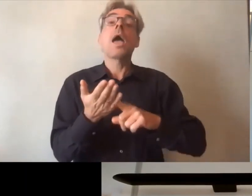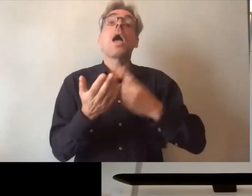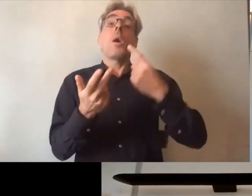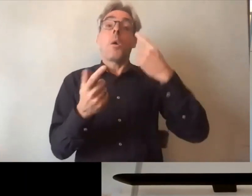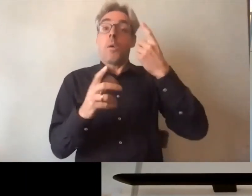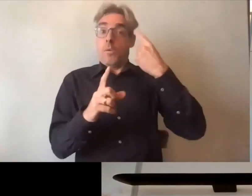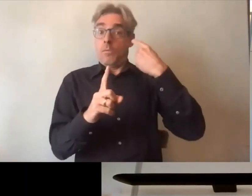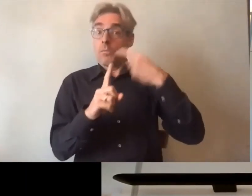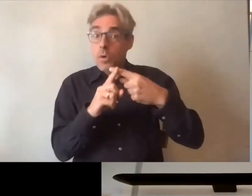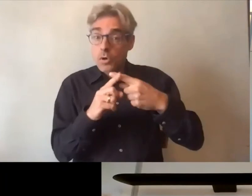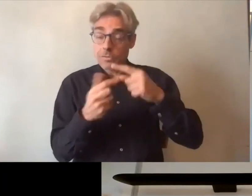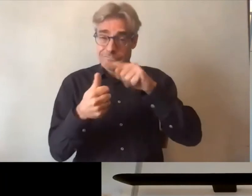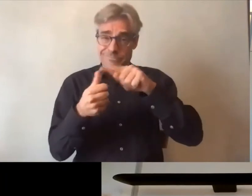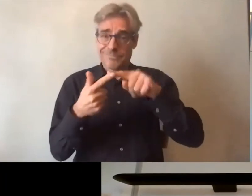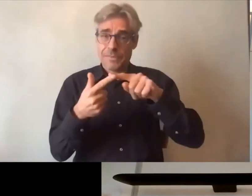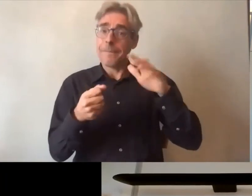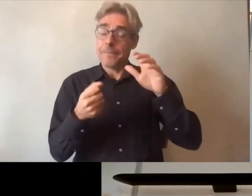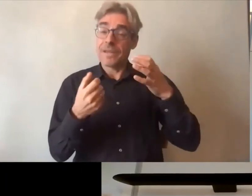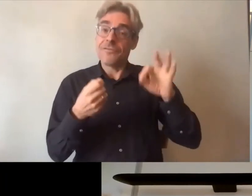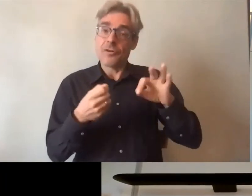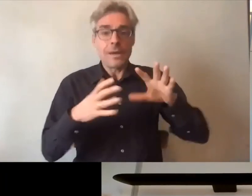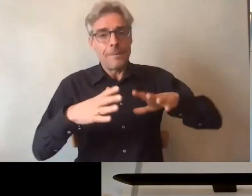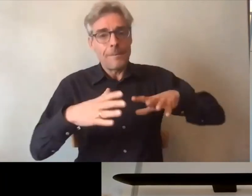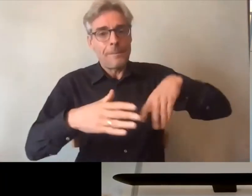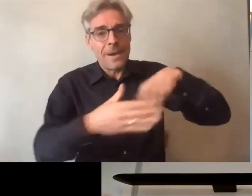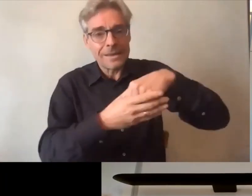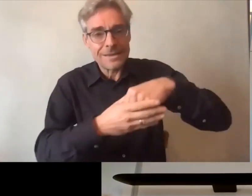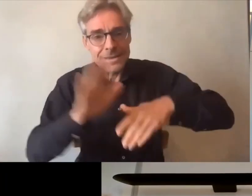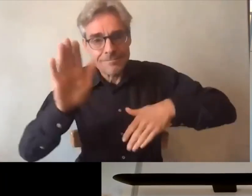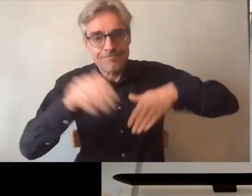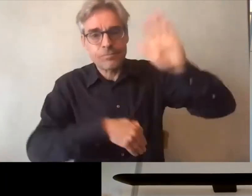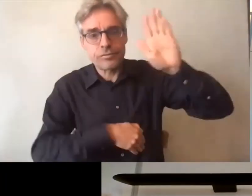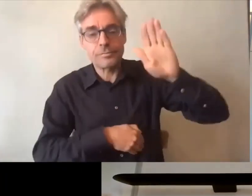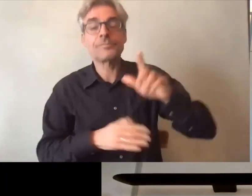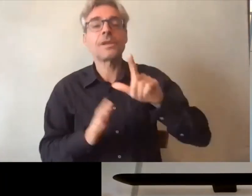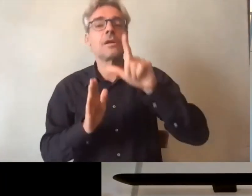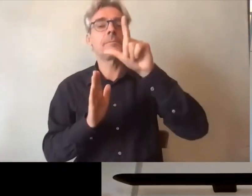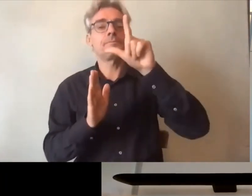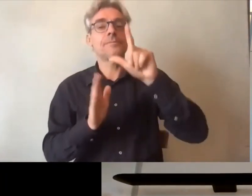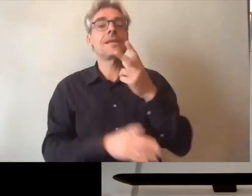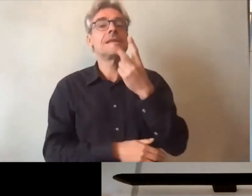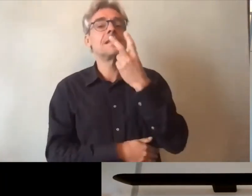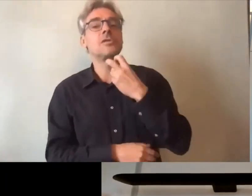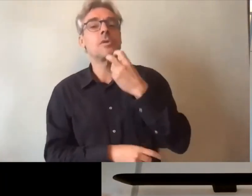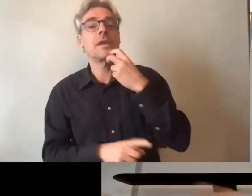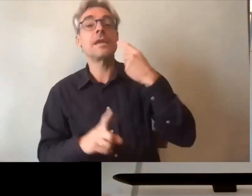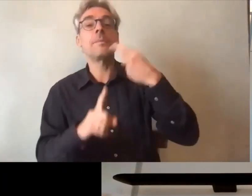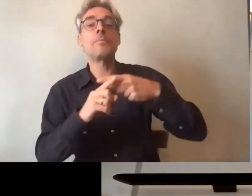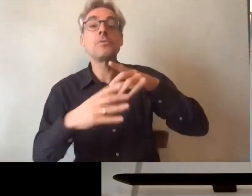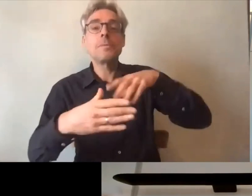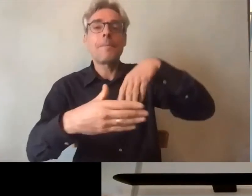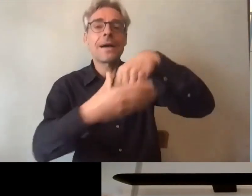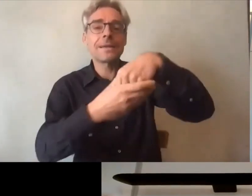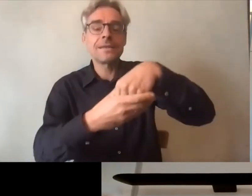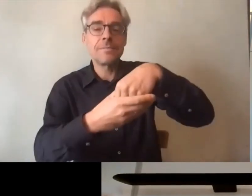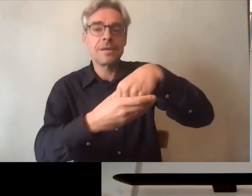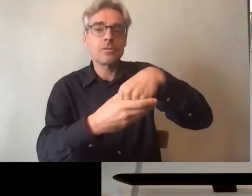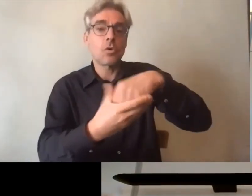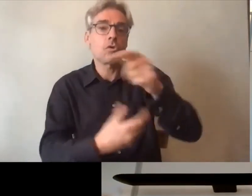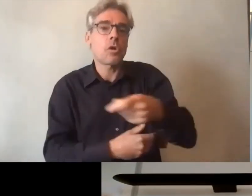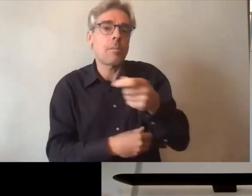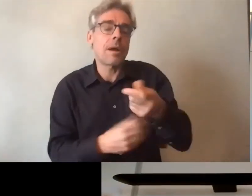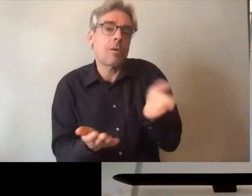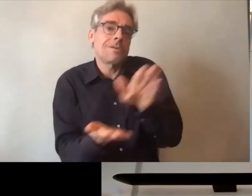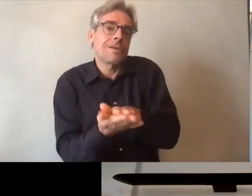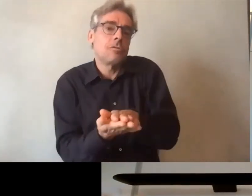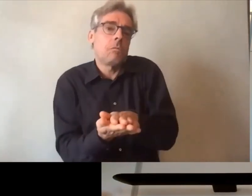doivent participer et quand d'ailleurs la loi dit citoyenneté et participation il y a redondance car